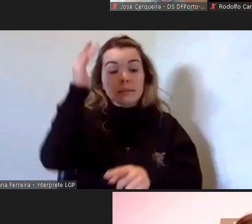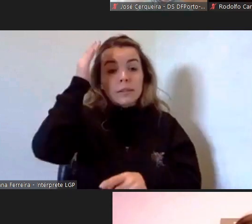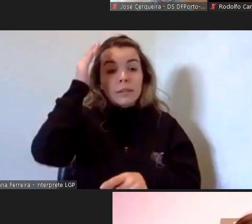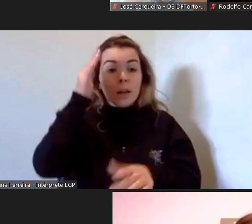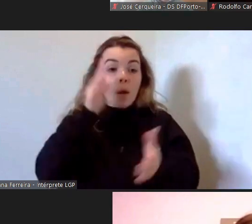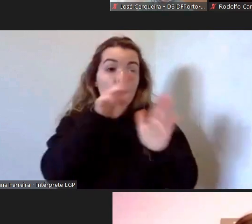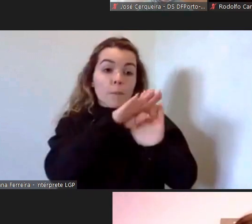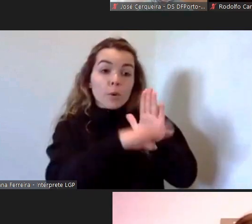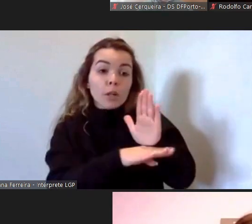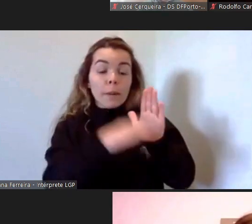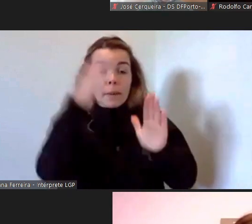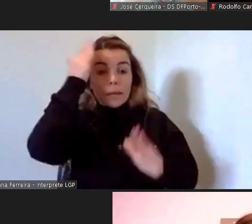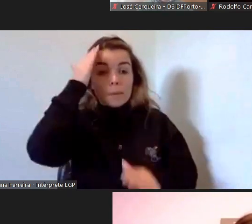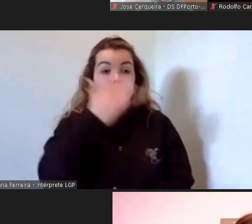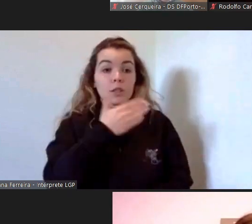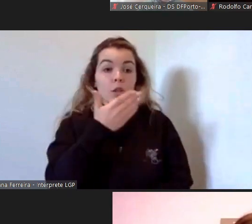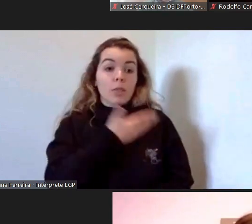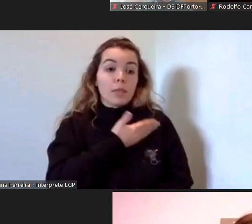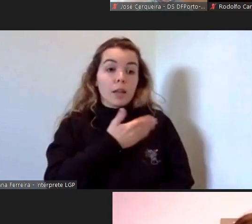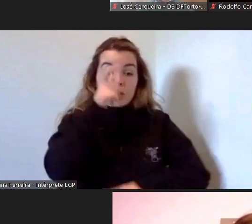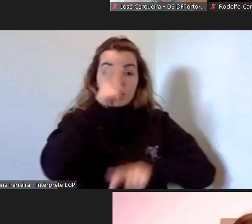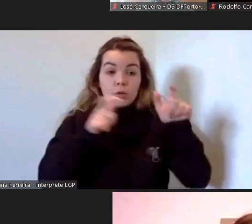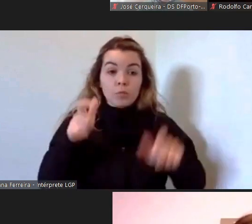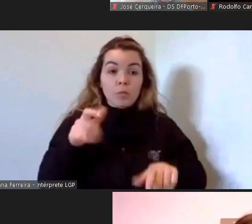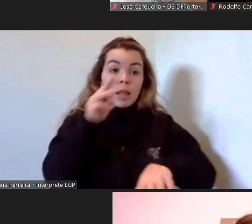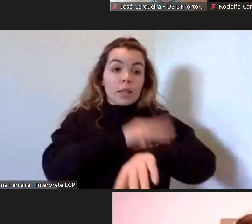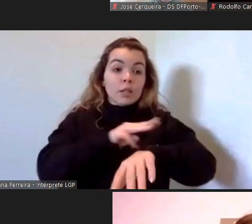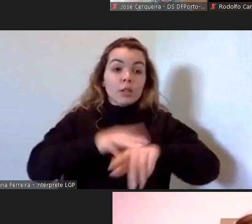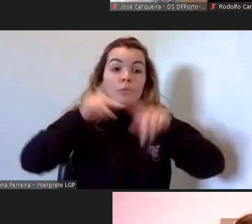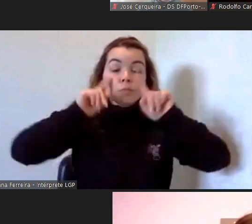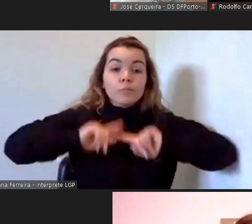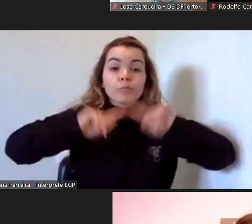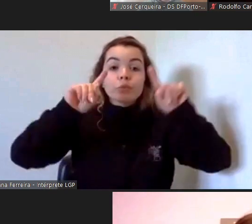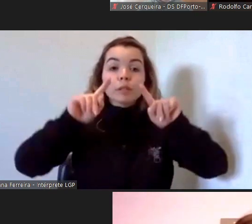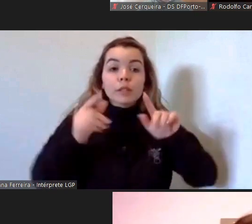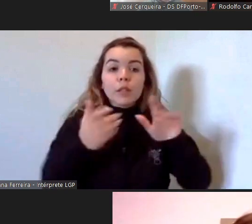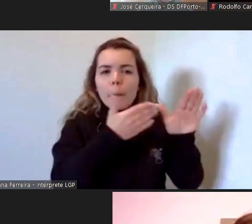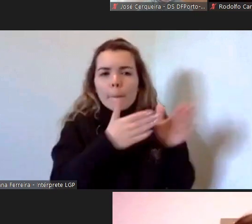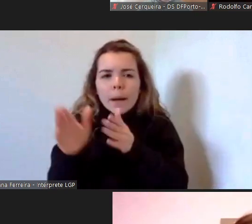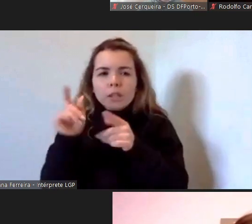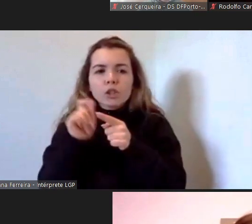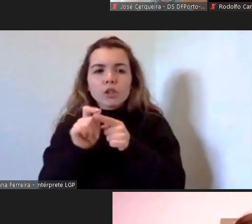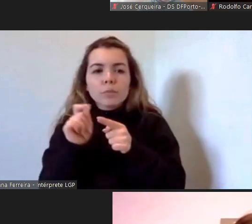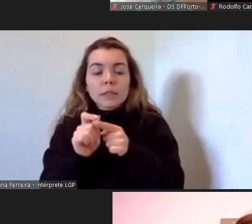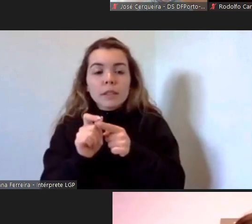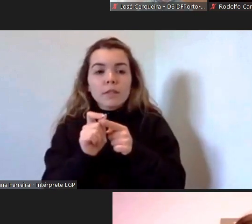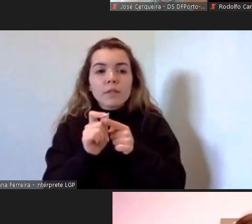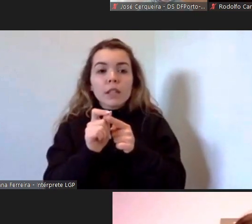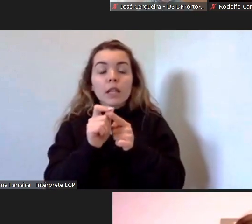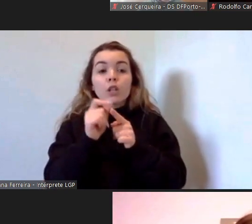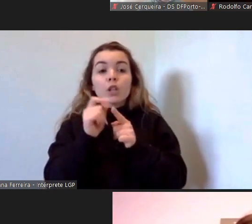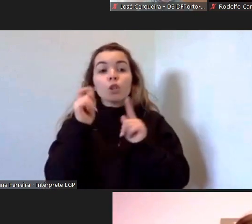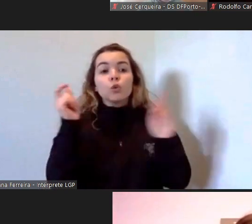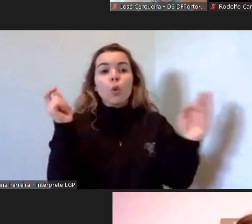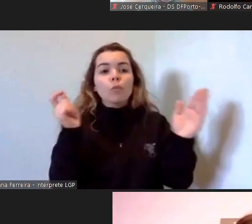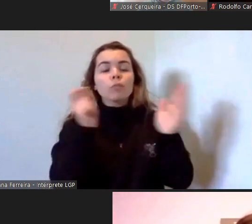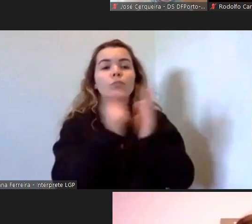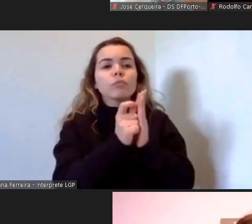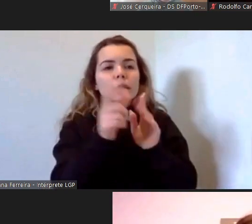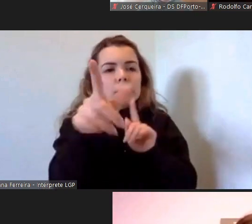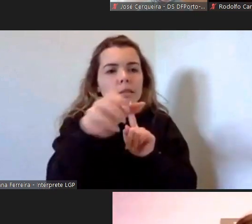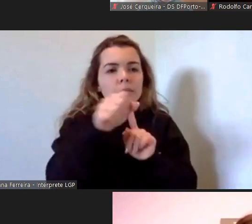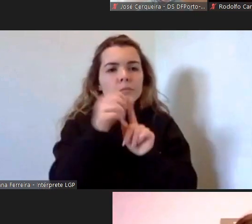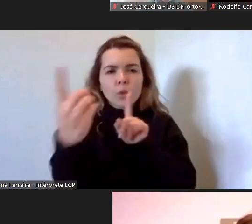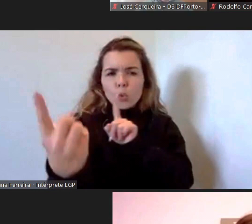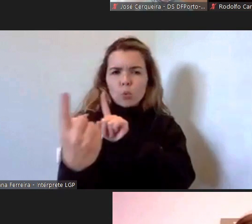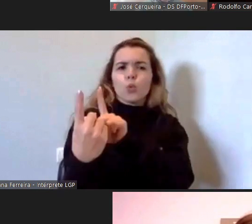humanos para a administração pública tem um módulo especificamente dedicado à parte do atendimento e daquilo que é a relação com os cidadãos